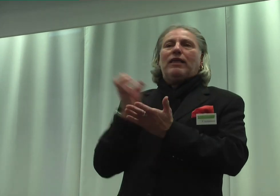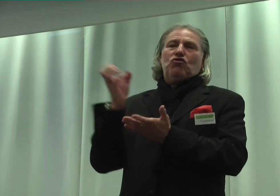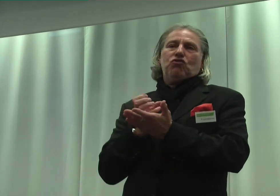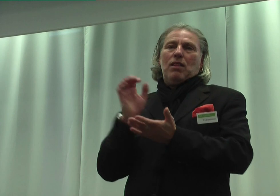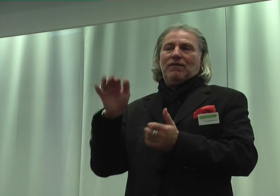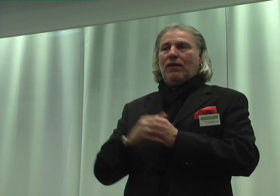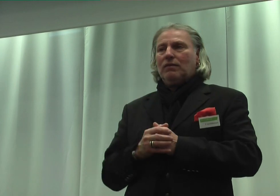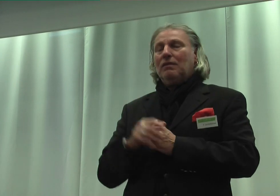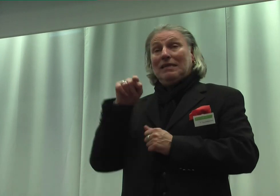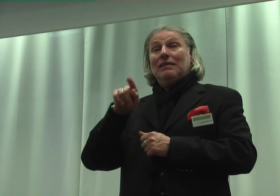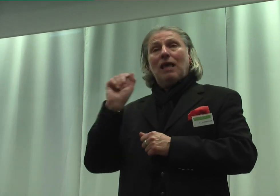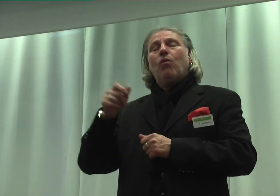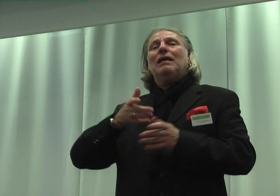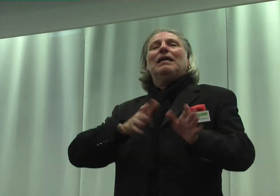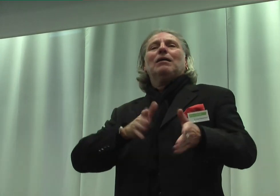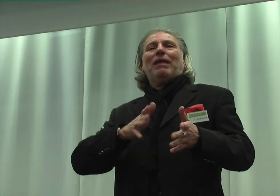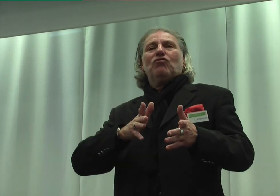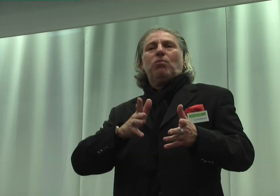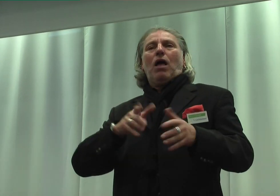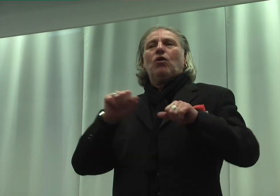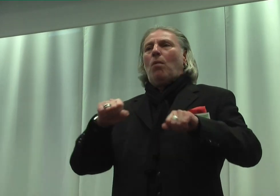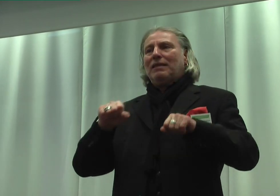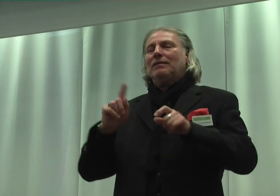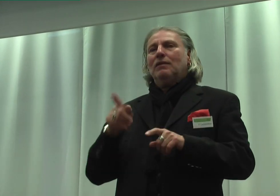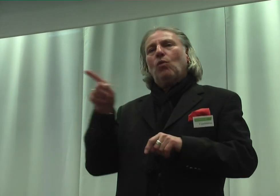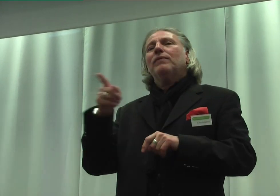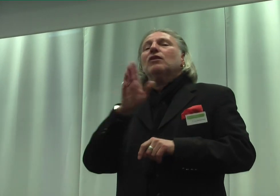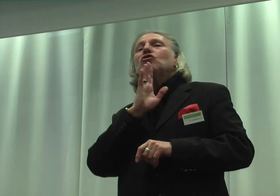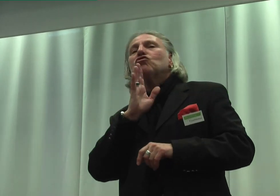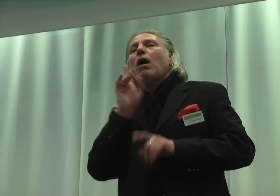die in Gebärdensprache ausgebildet sind und diese Sprache vermitteln können.